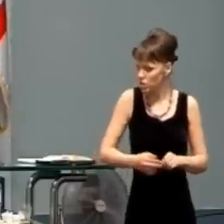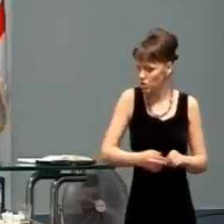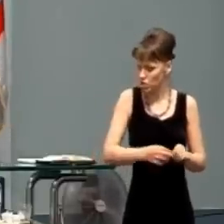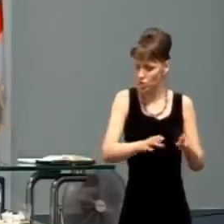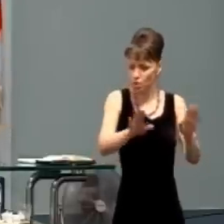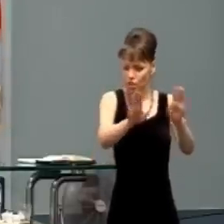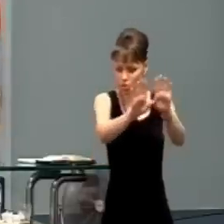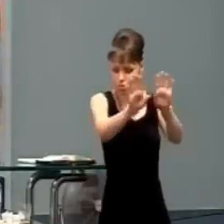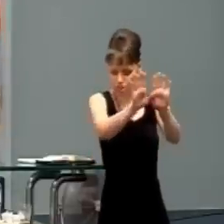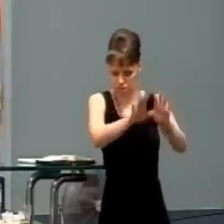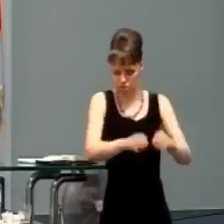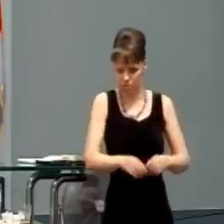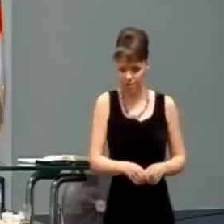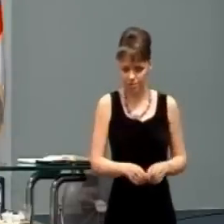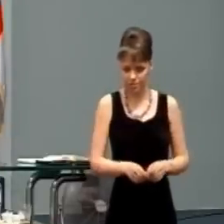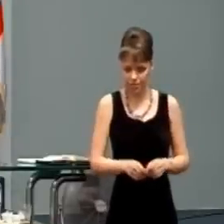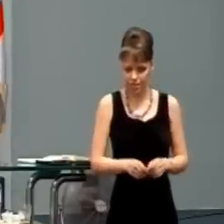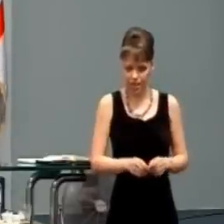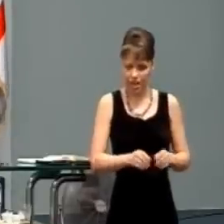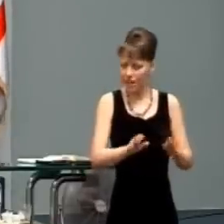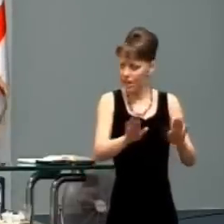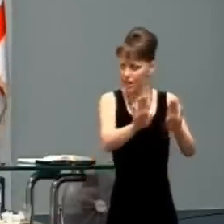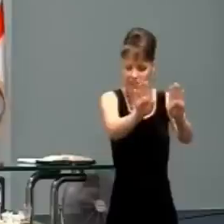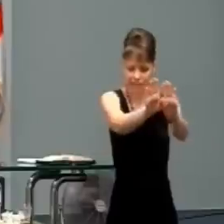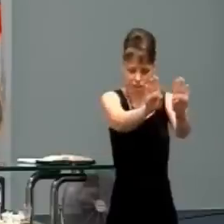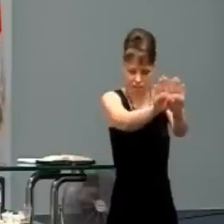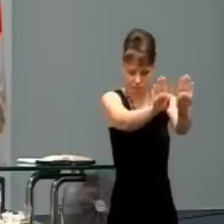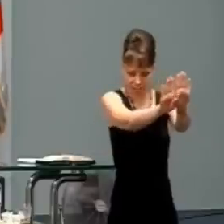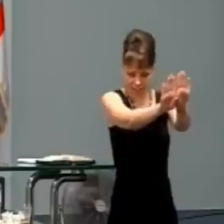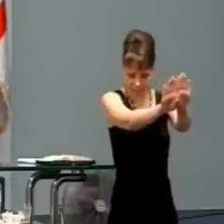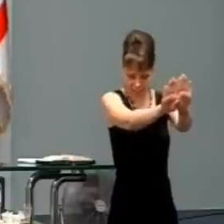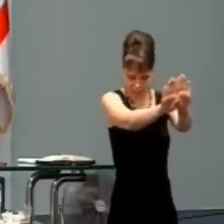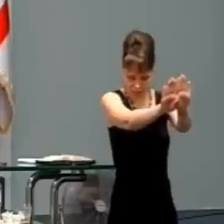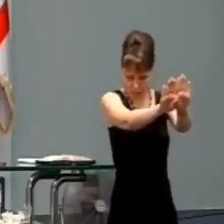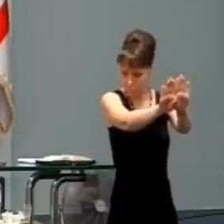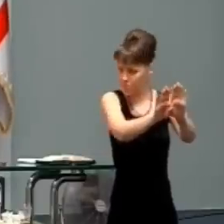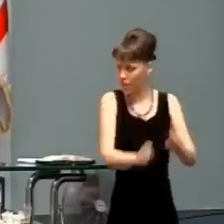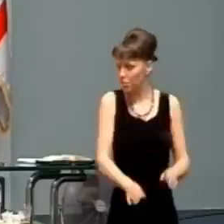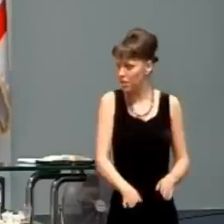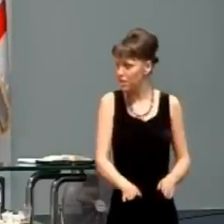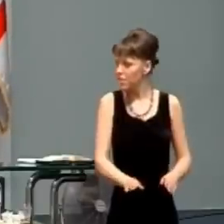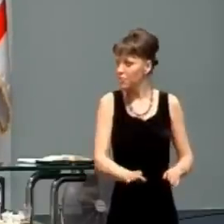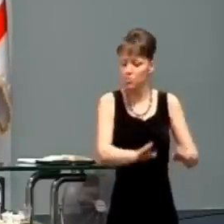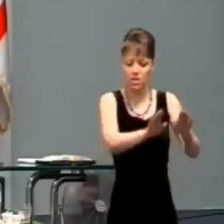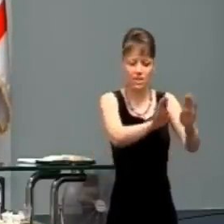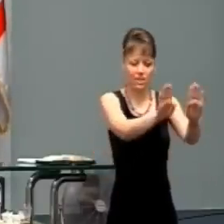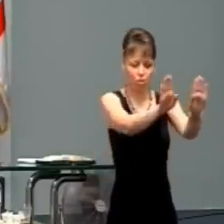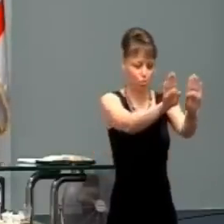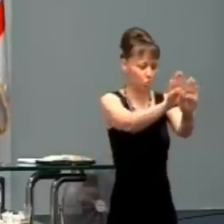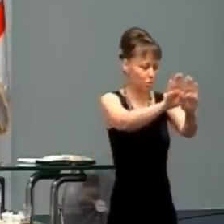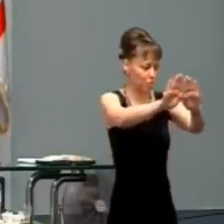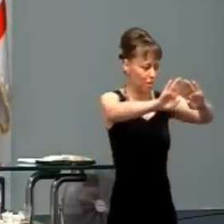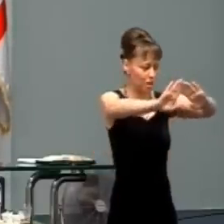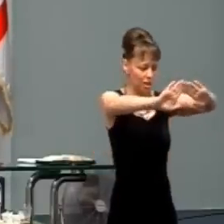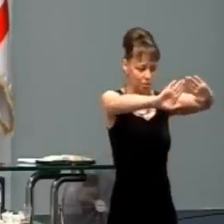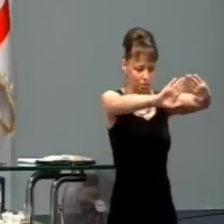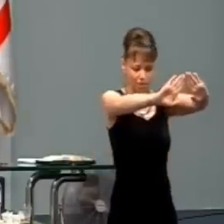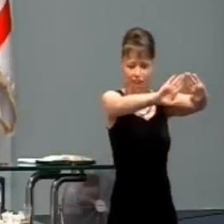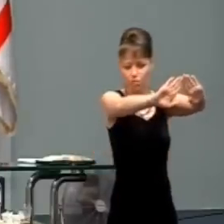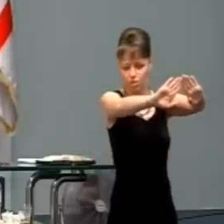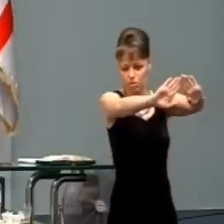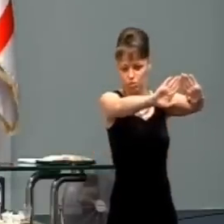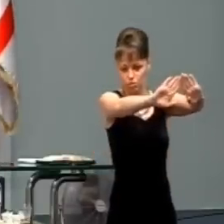Toto je jej panva. Mala by vyzerať takto, ale teraz vyzerá